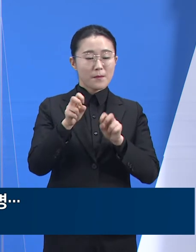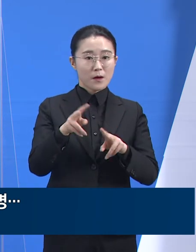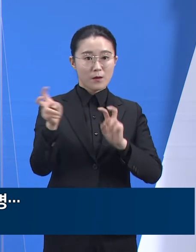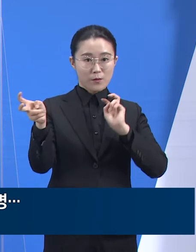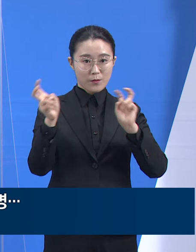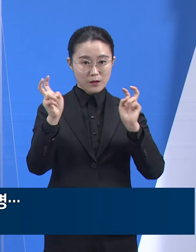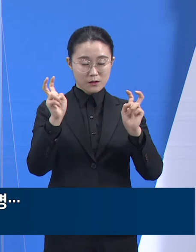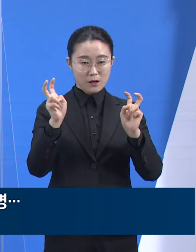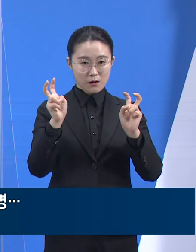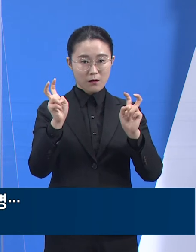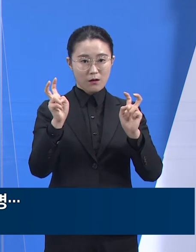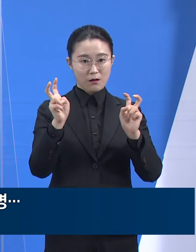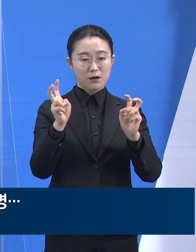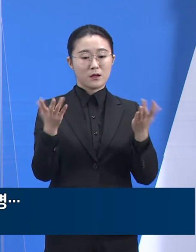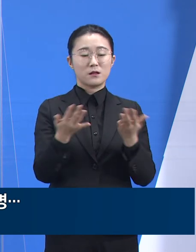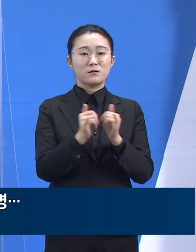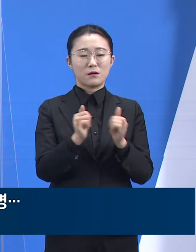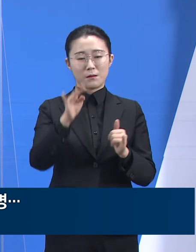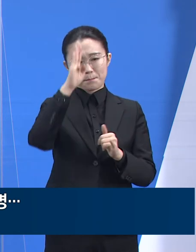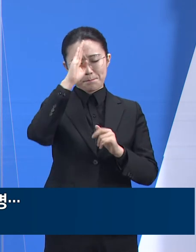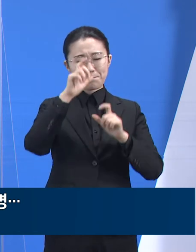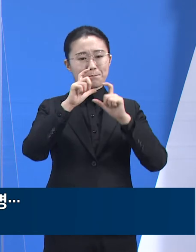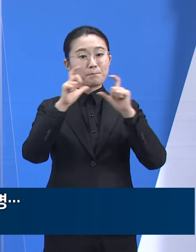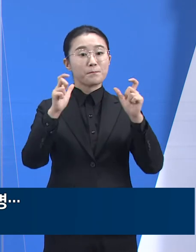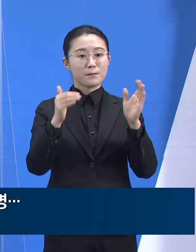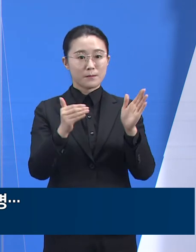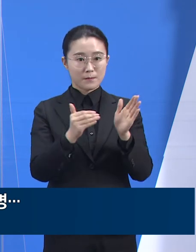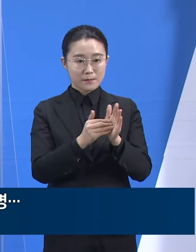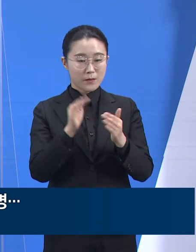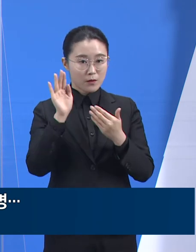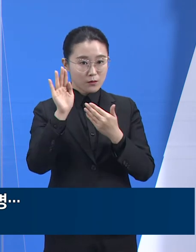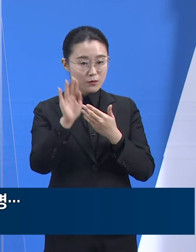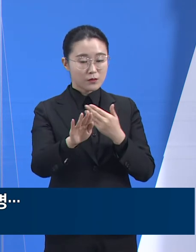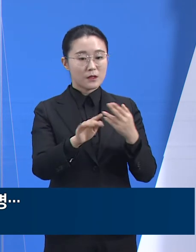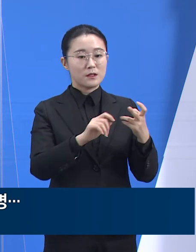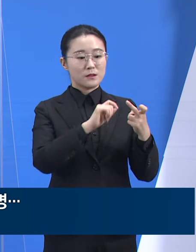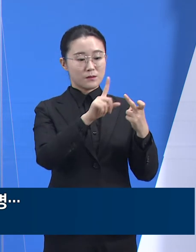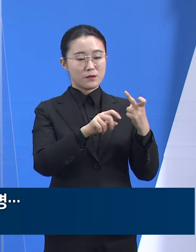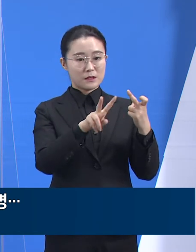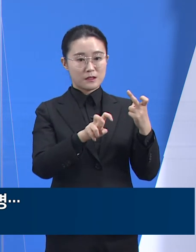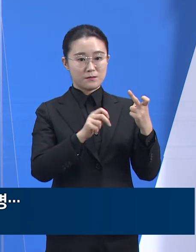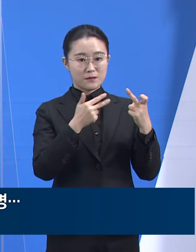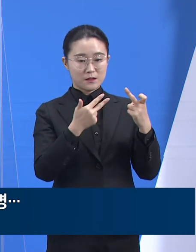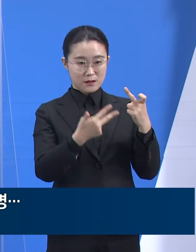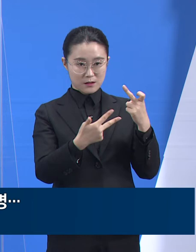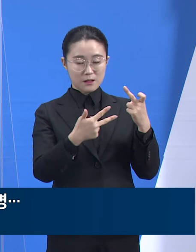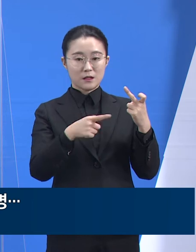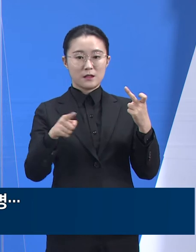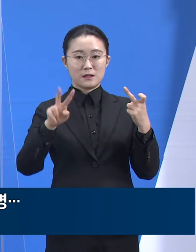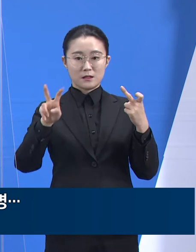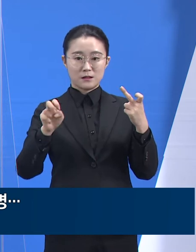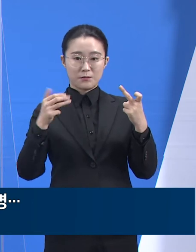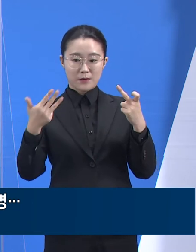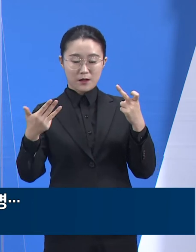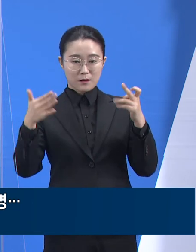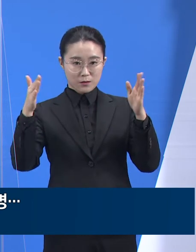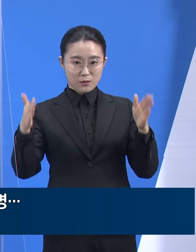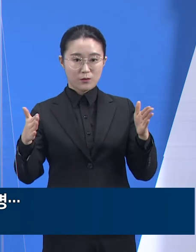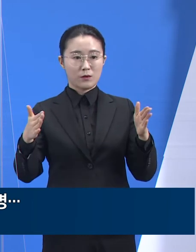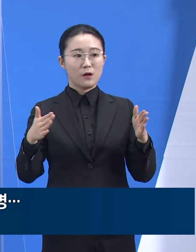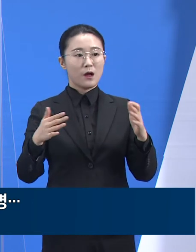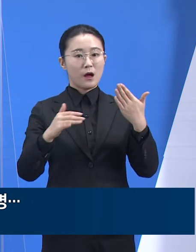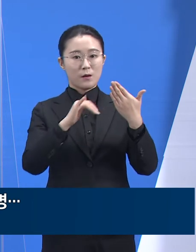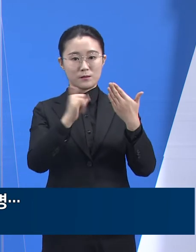명이 최초 확진 판정을 받은 데 이어 27일과 28일을 걸쳐 9명이 추가 확진 판정을 받으며